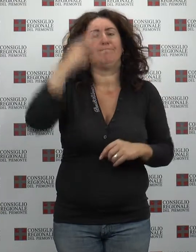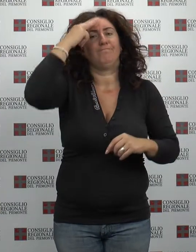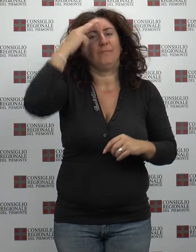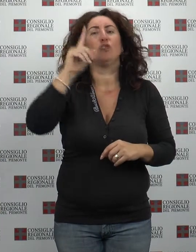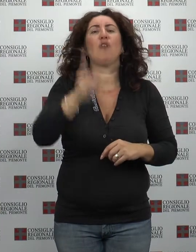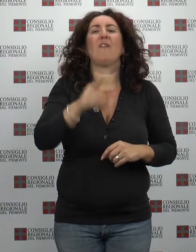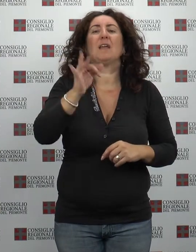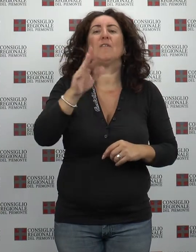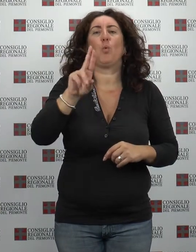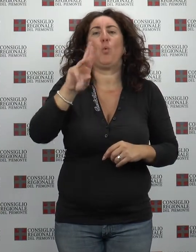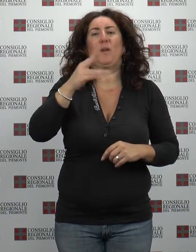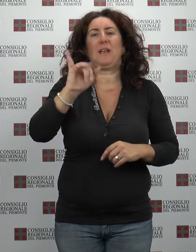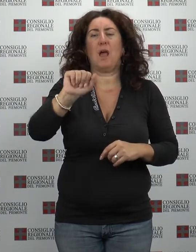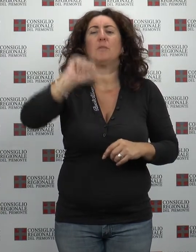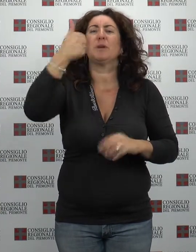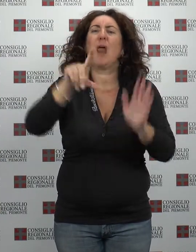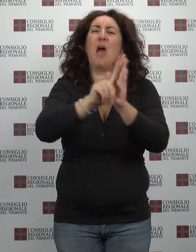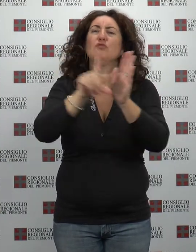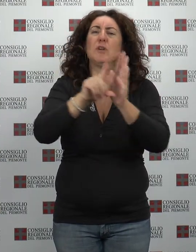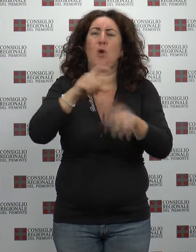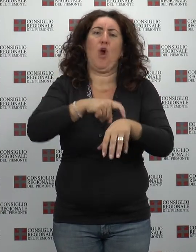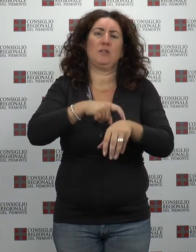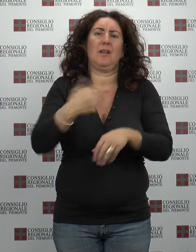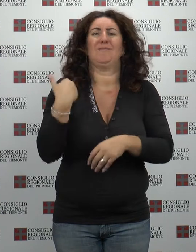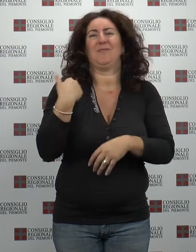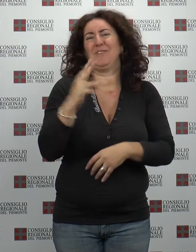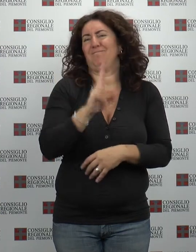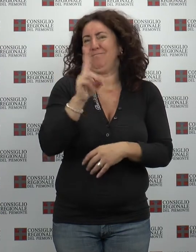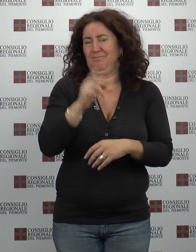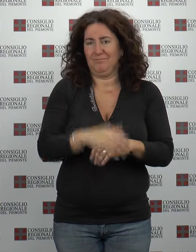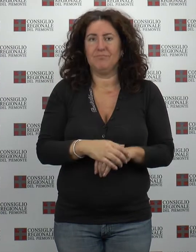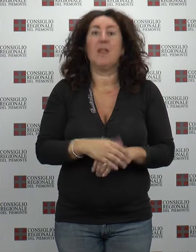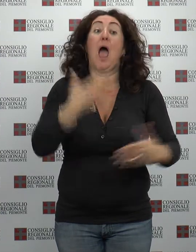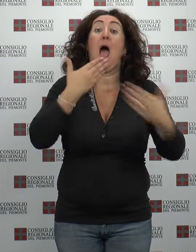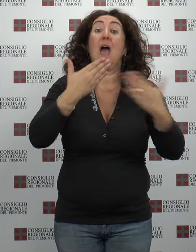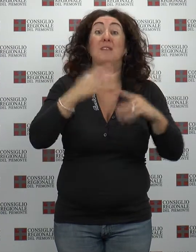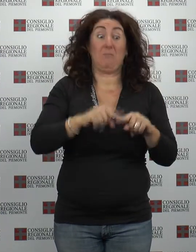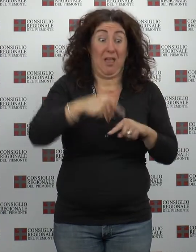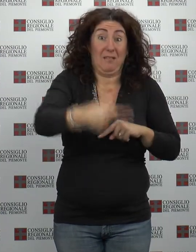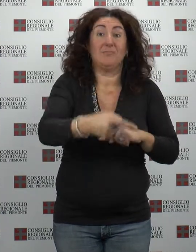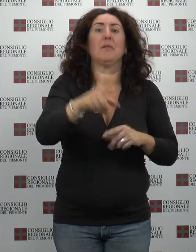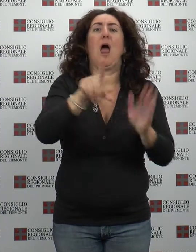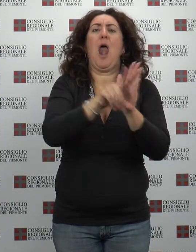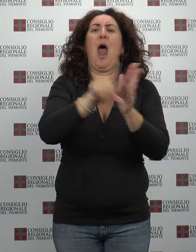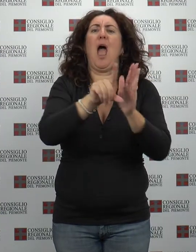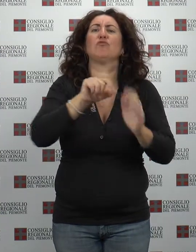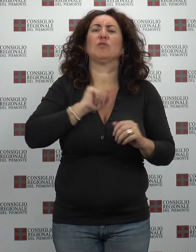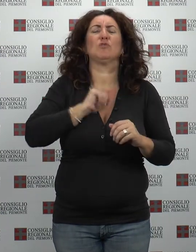consigliere nella prima legislatura, recentemente scomparso. L'Assemblea ha poi approvato la legge che riforma l'Istituto Zoo Profilattico,